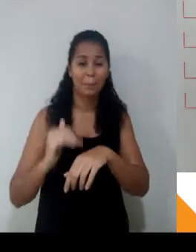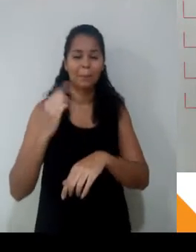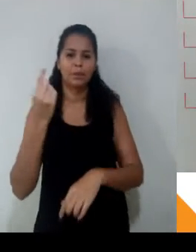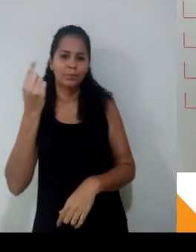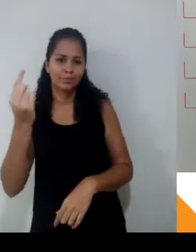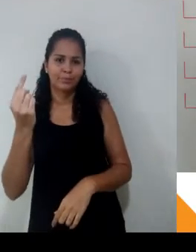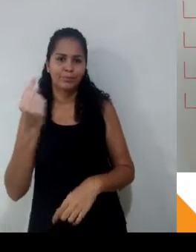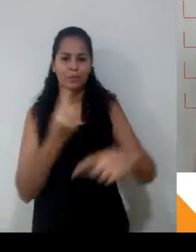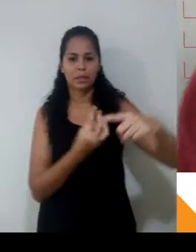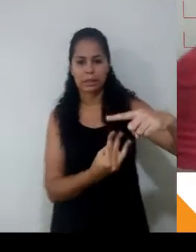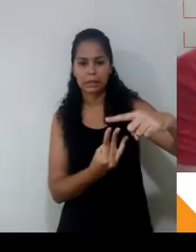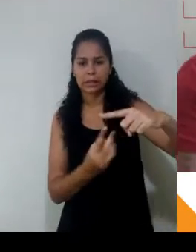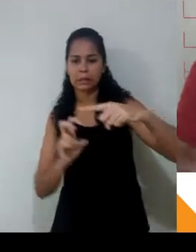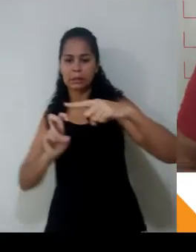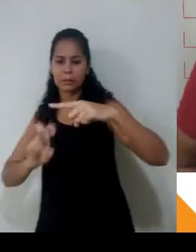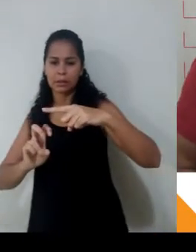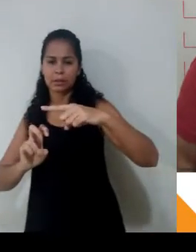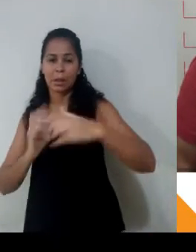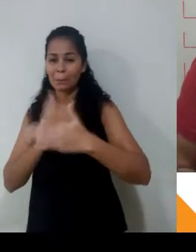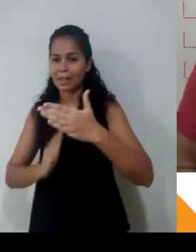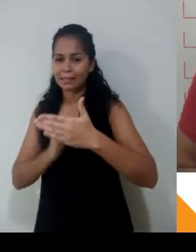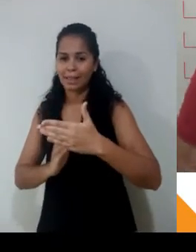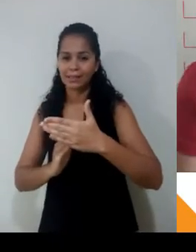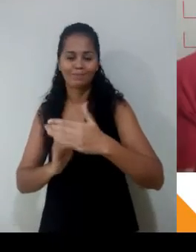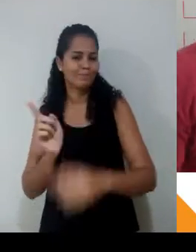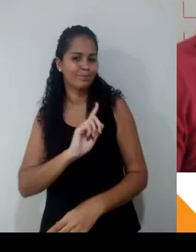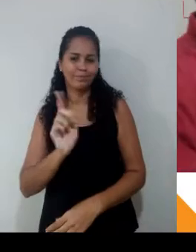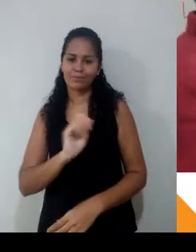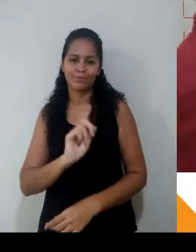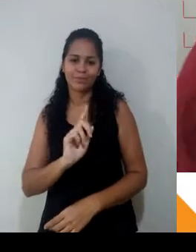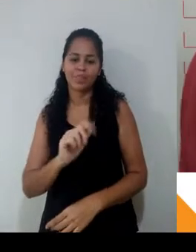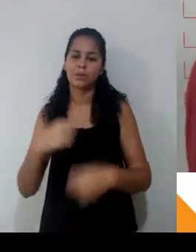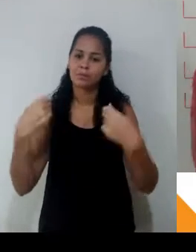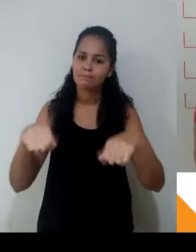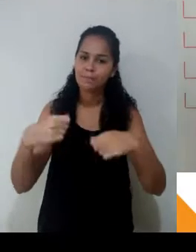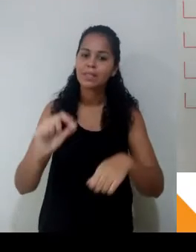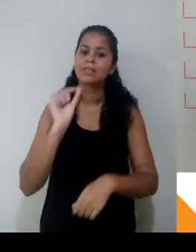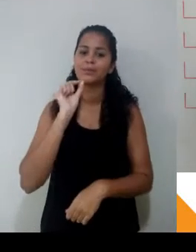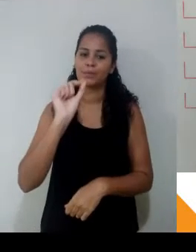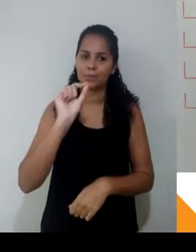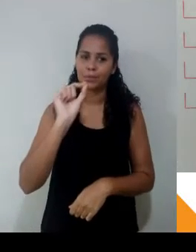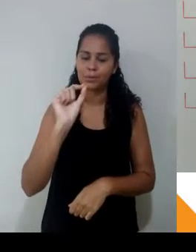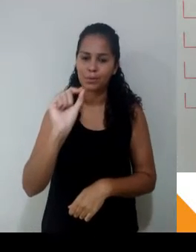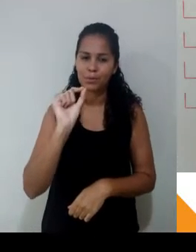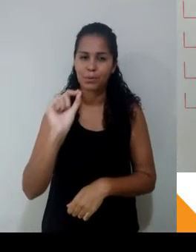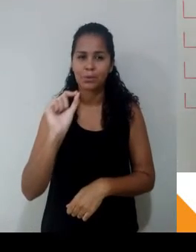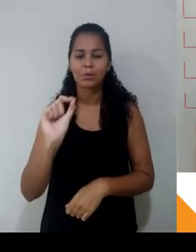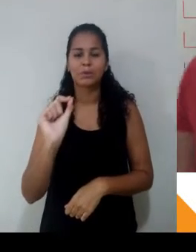3 para 5, eu não aumentei metade do que eu tinha. Então, para formar uma proporção, na verdade, eu tenho que satisfazer o quê,